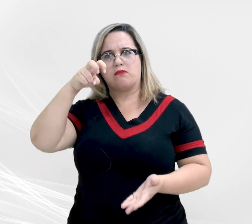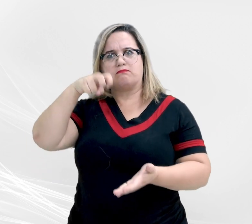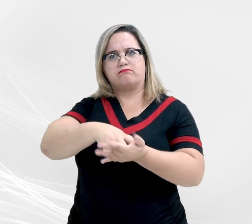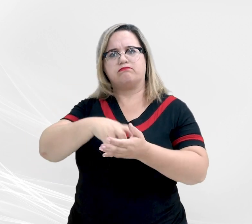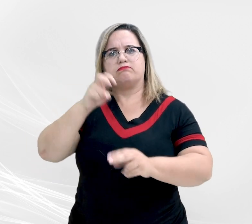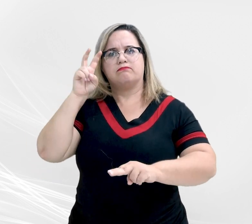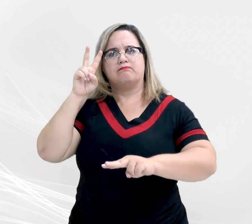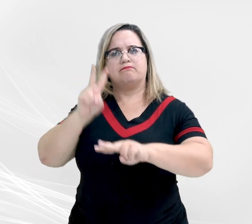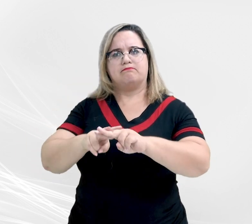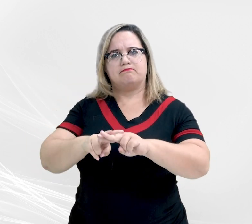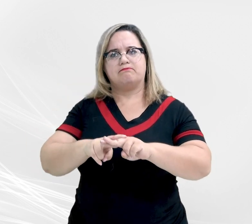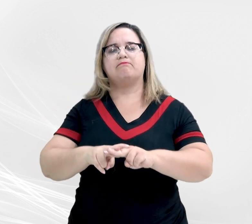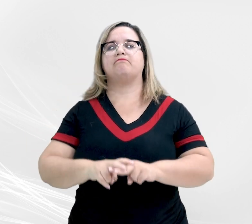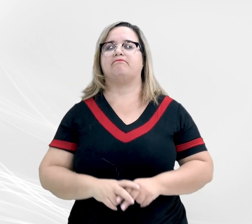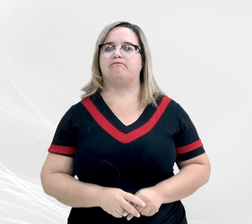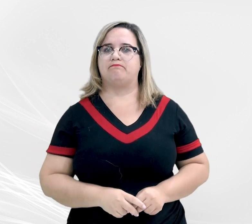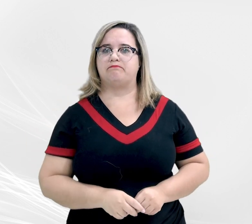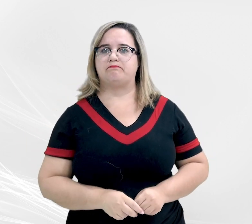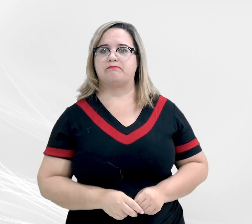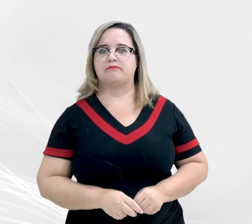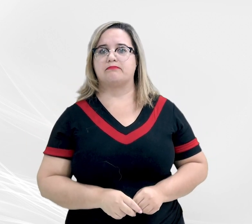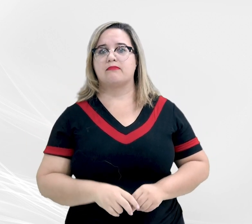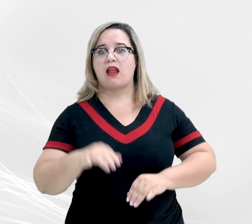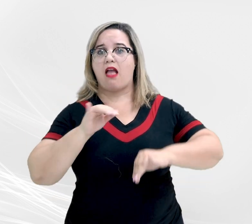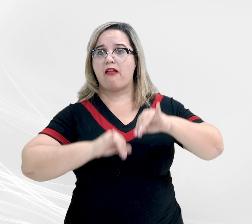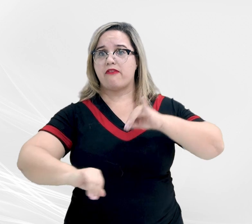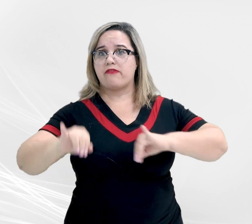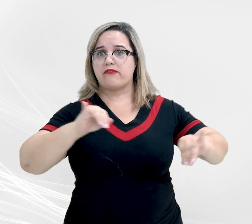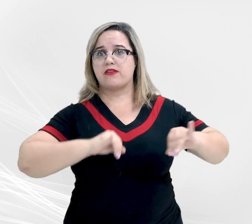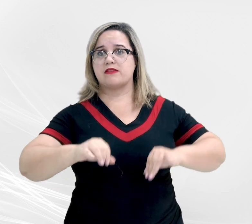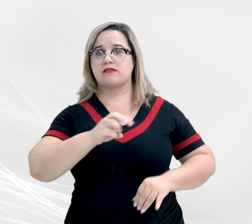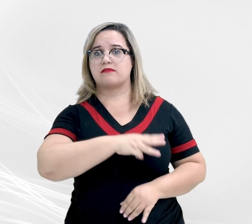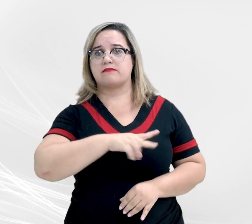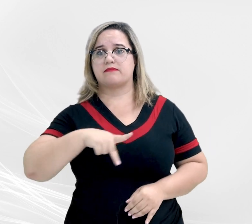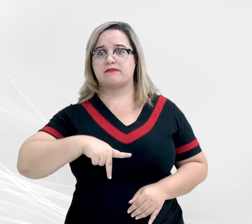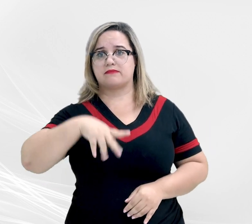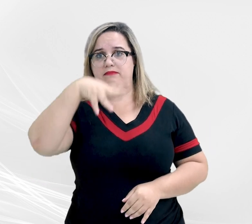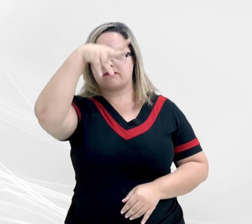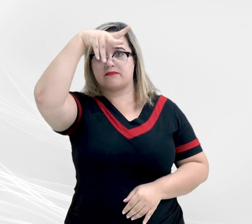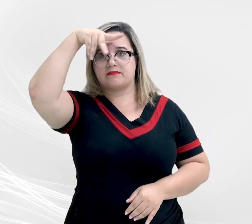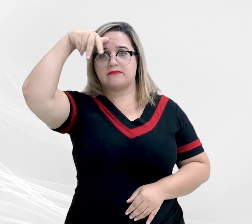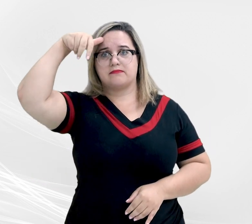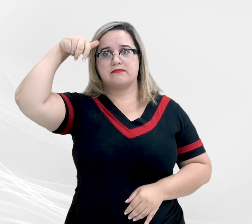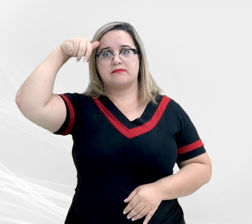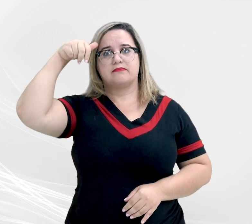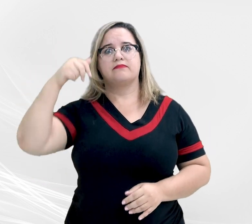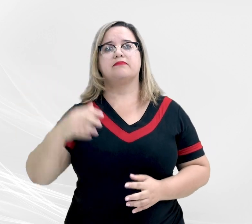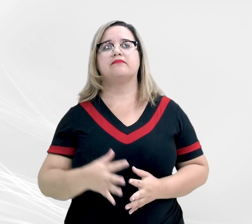mandado de prisão. Este conteúdo é produzido pelo Ministério Público do Estado de Mato Grosso.